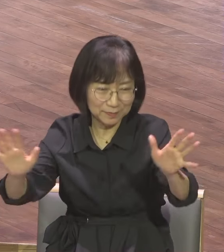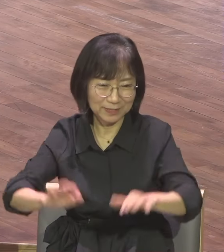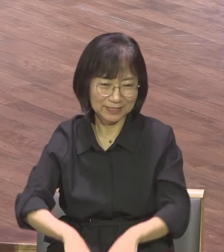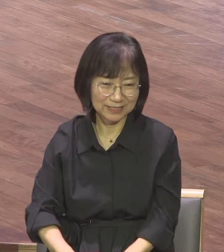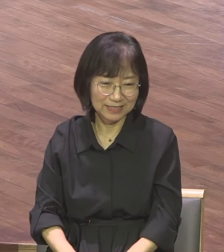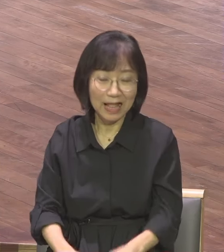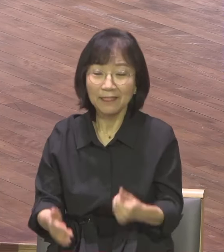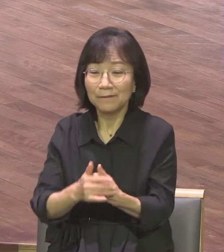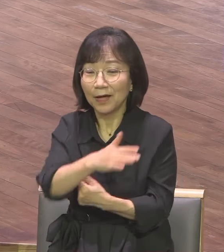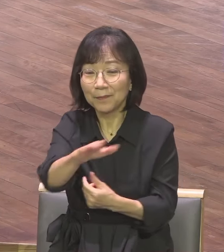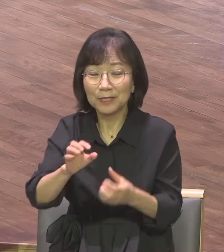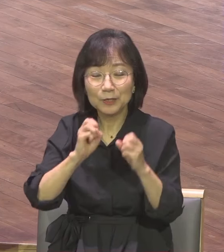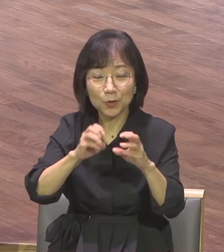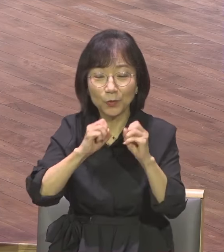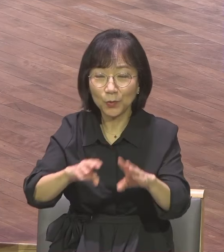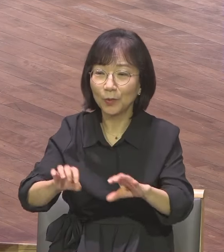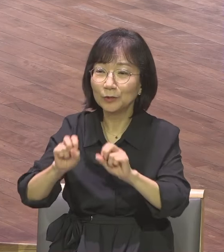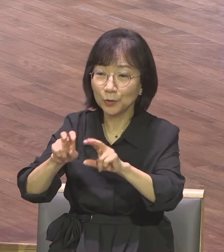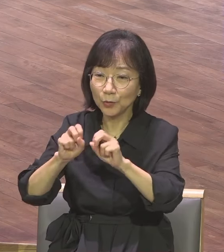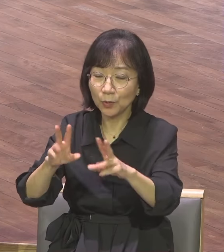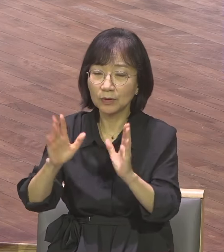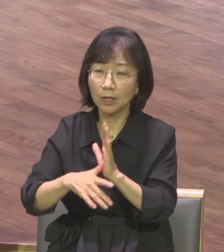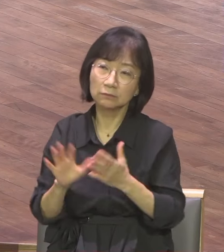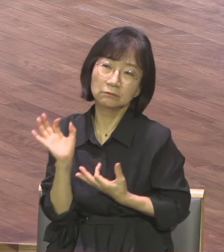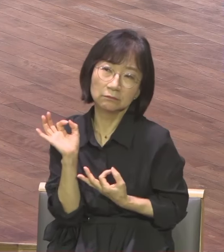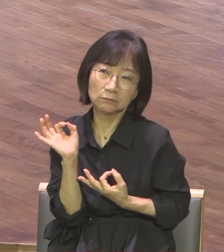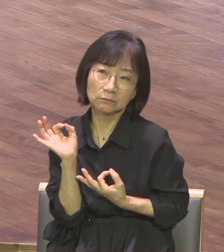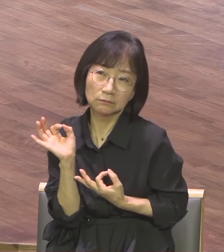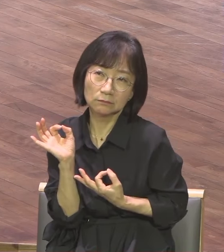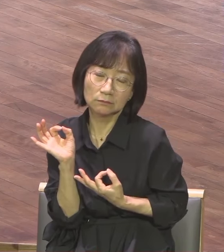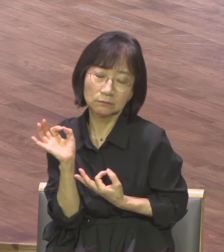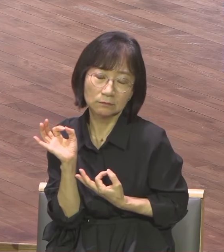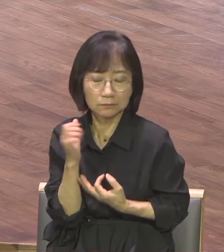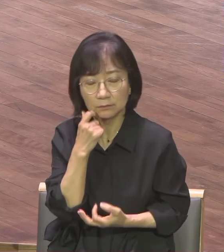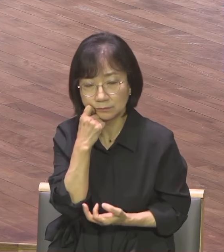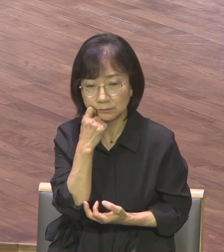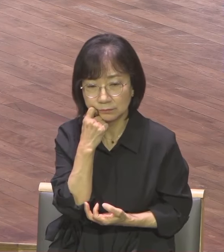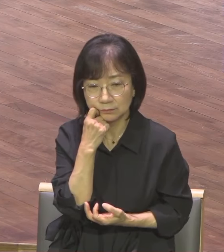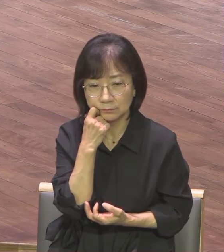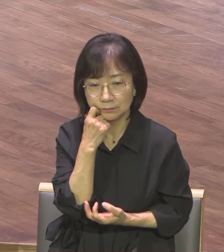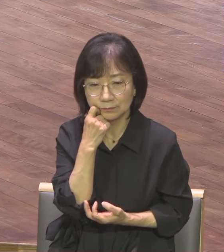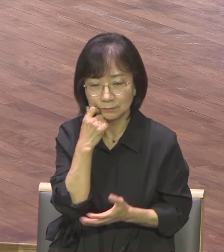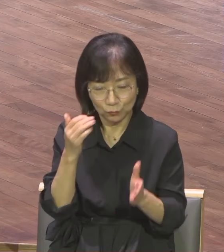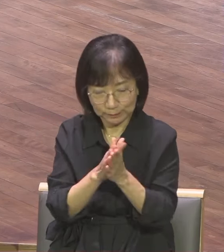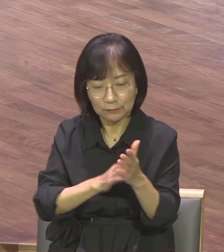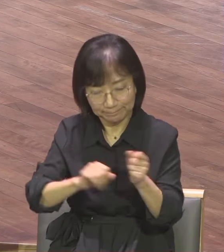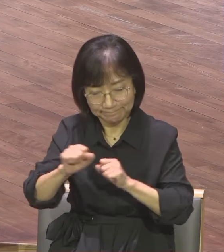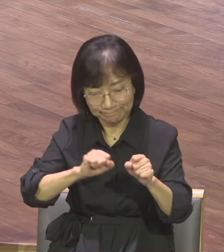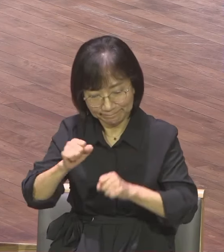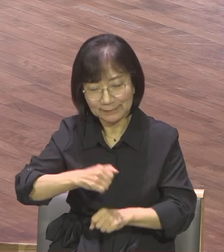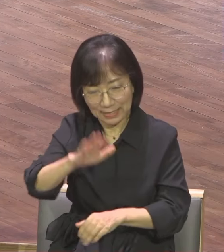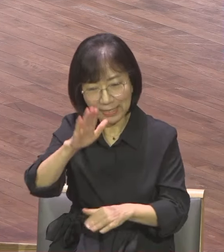말아야 돼요 강단을 통해 스타트만 2025는 우리에게 주신 하나님의 미션이에요 너 머물러 있으면 안 된다